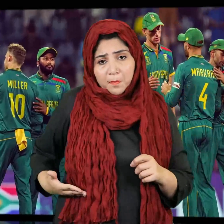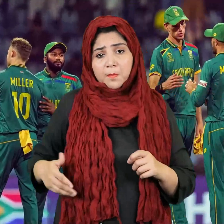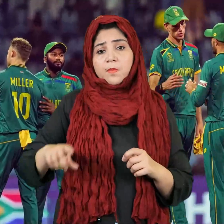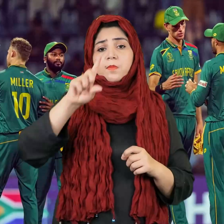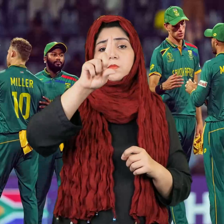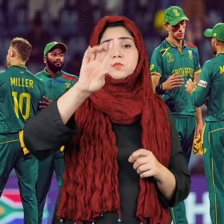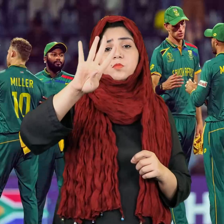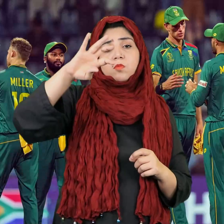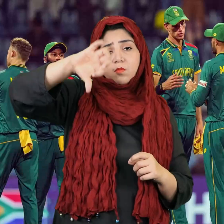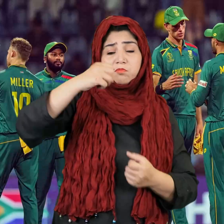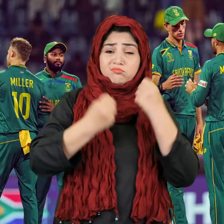दे कर फता हासिल कर ली